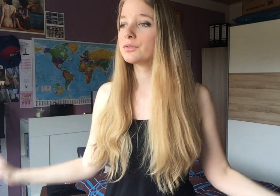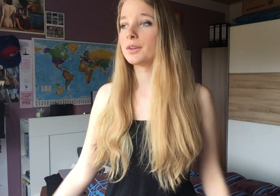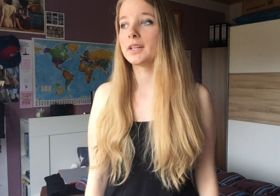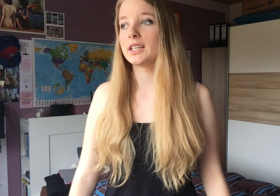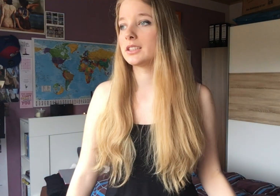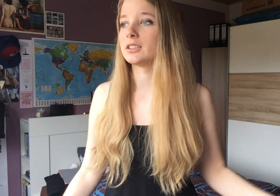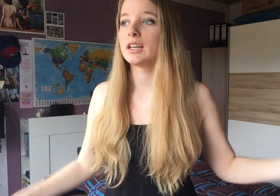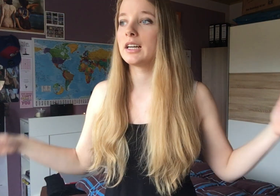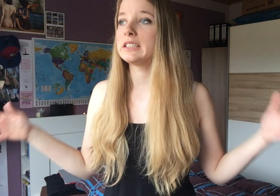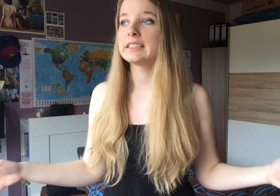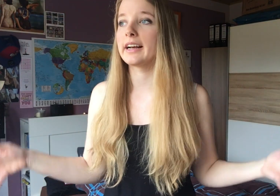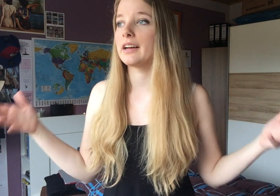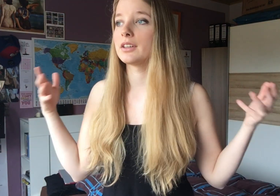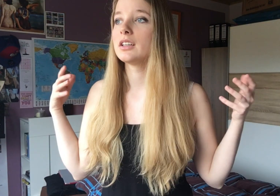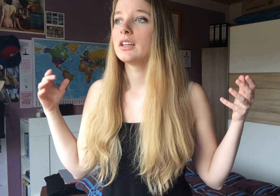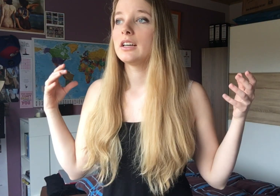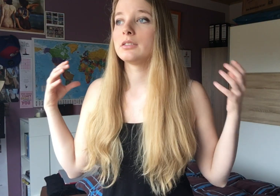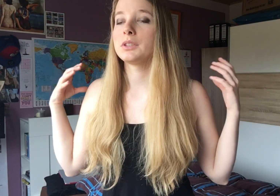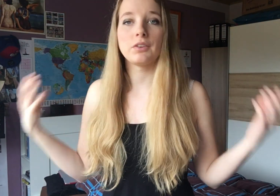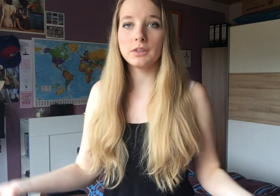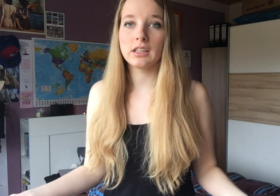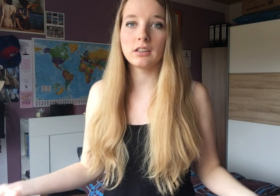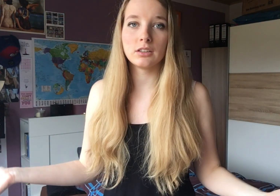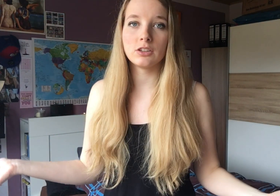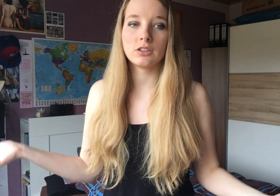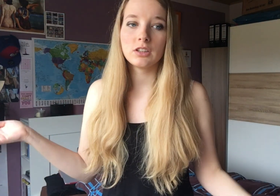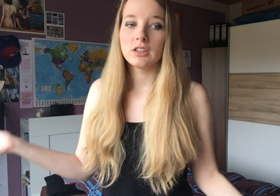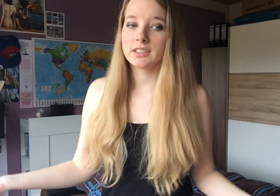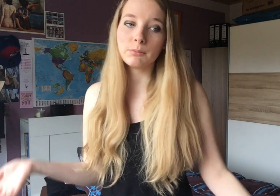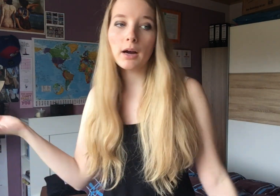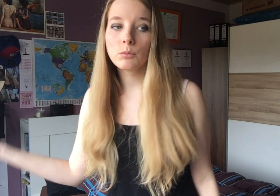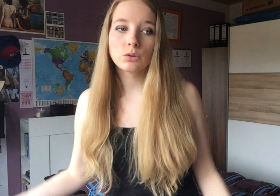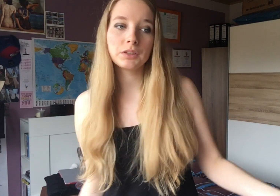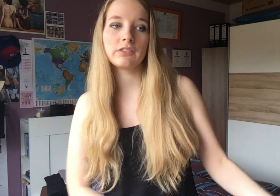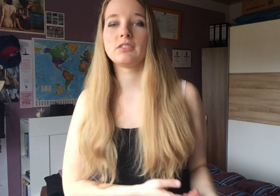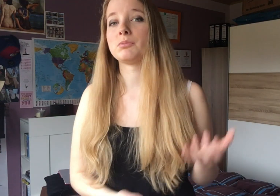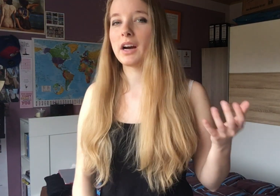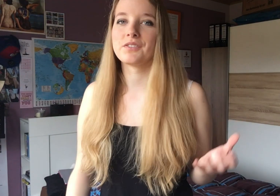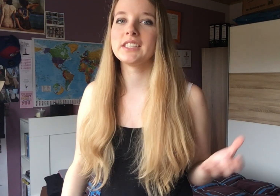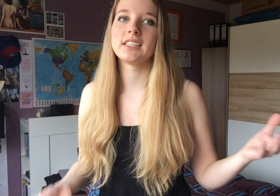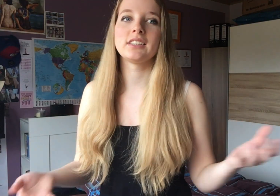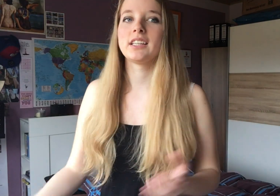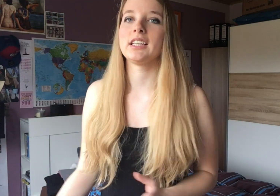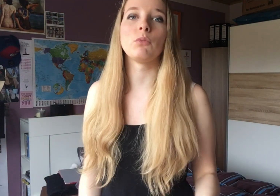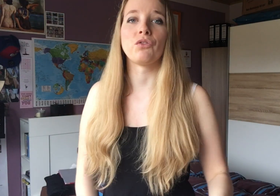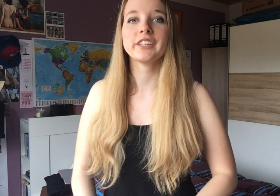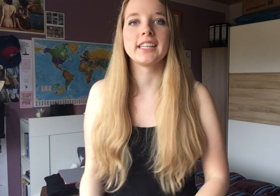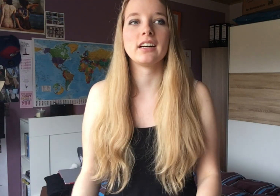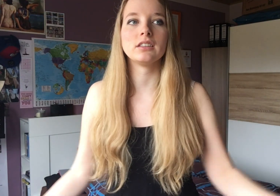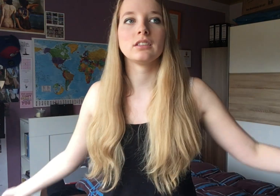Und wenn man halt an diesem Tag einfach was mit der Familie machen muss bzw. was machen will, dann ist es halt eben auch wichtiger als